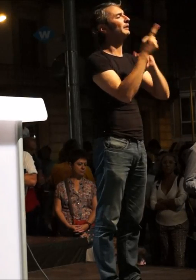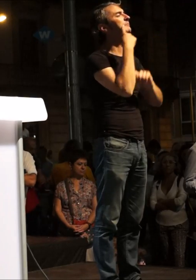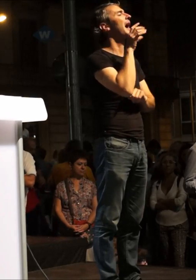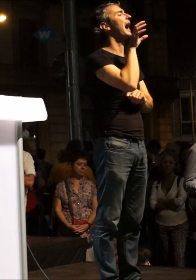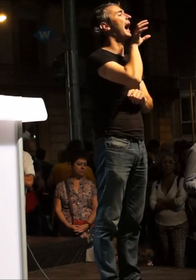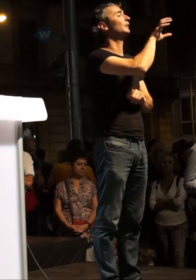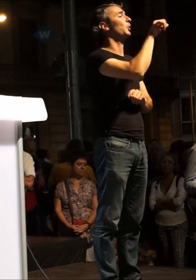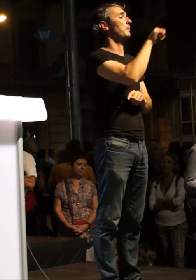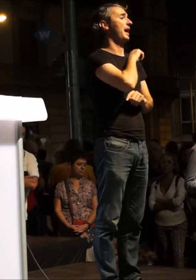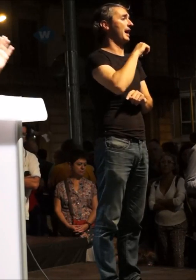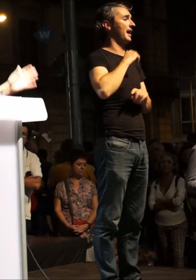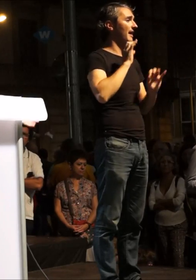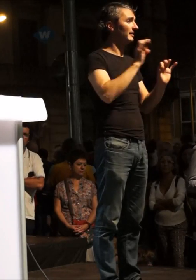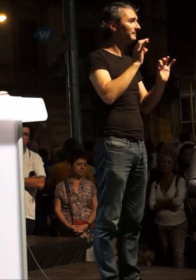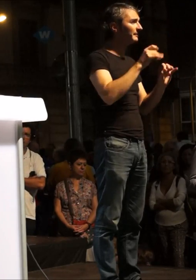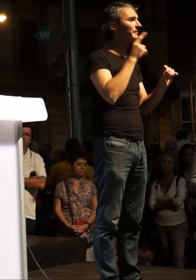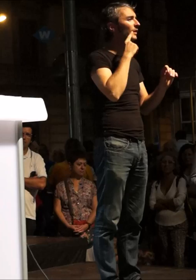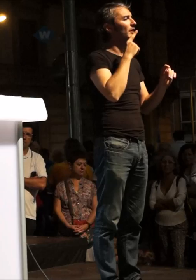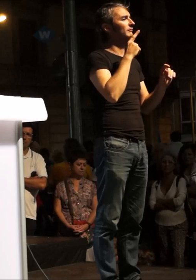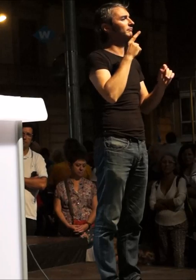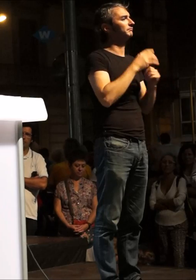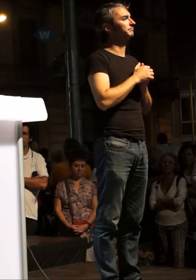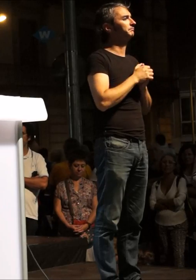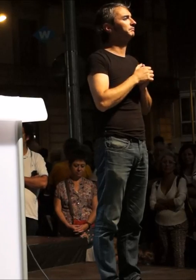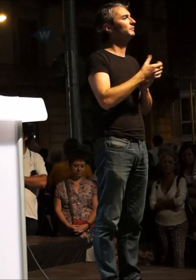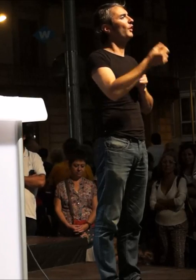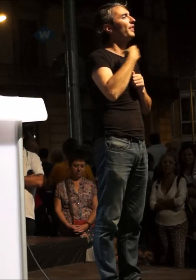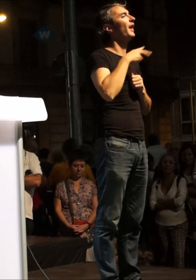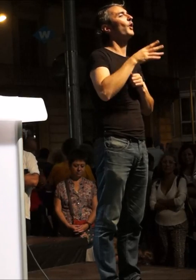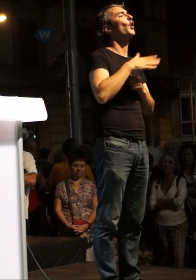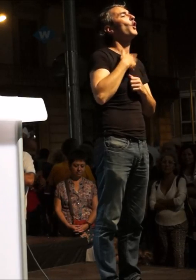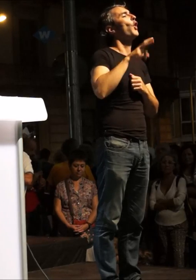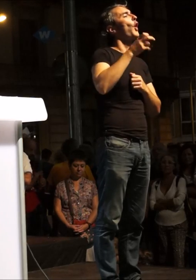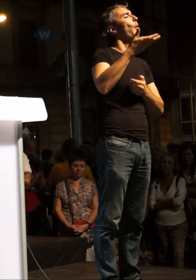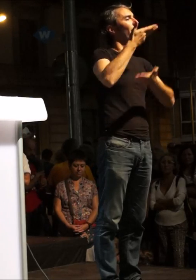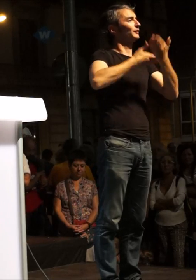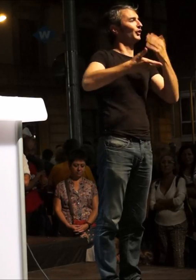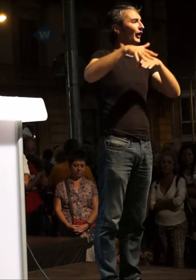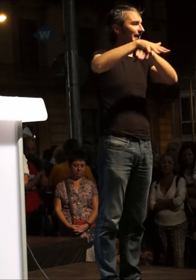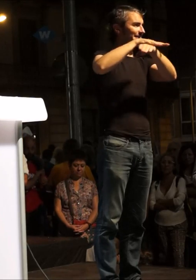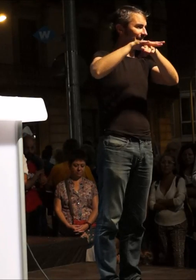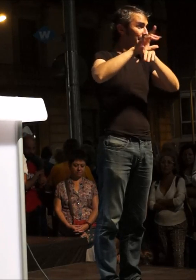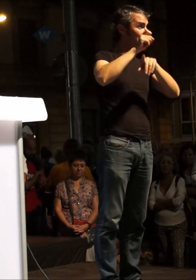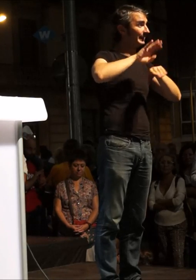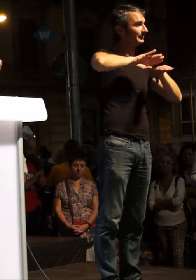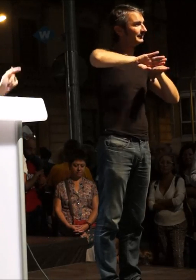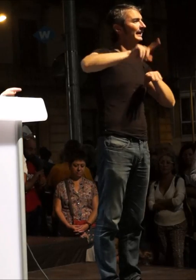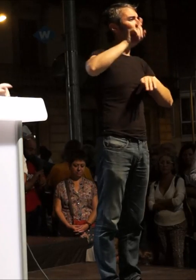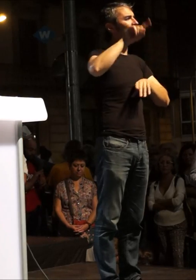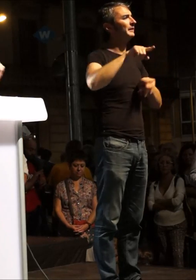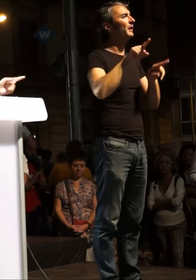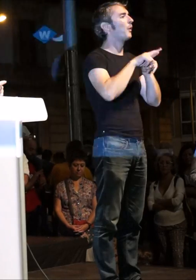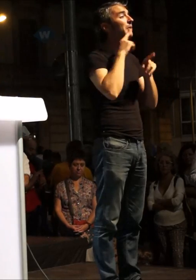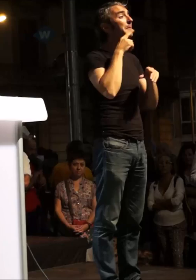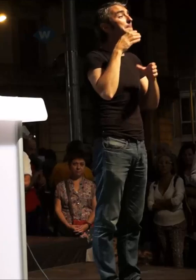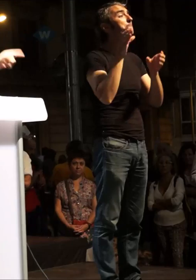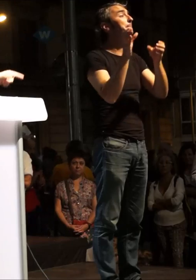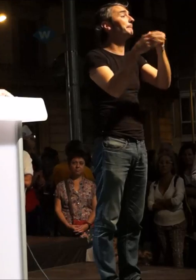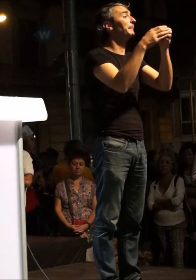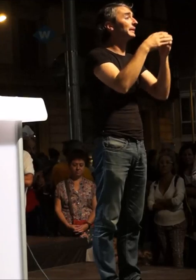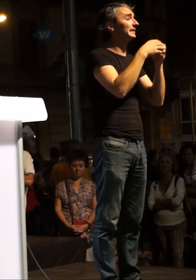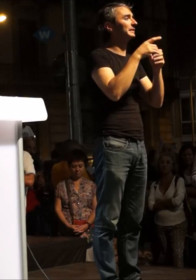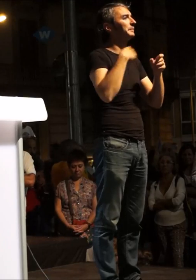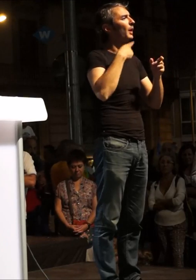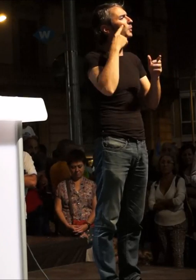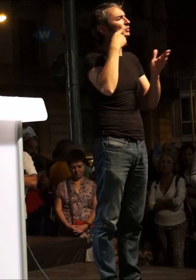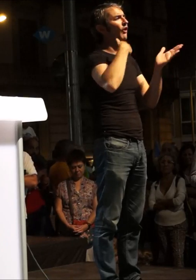que voldrà forçar una nova negociació amb l'Estat. Per altra banda, els tripartits com a solució per a fer fora